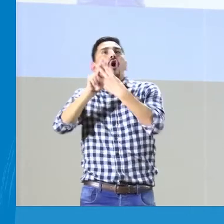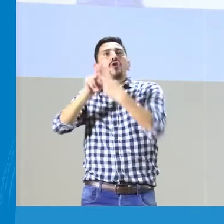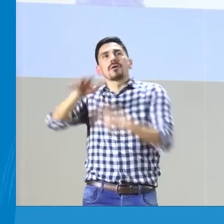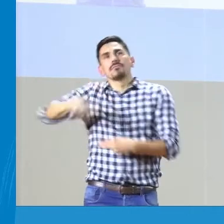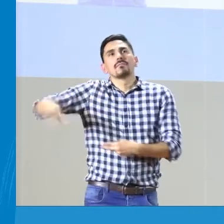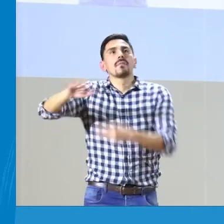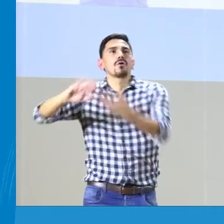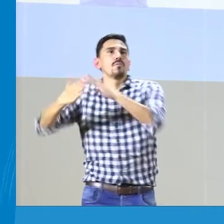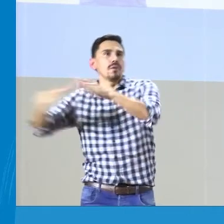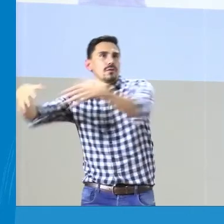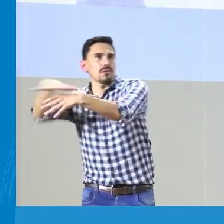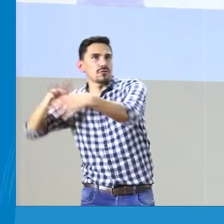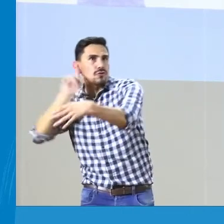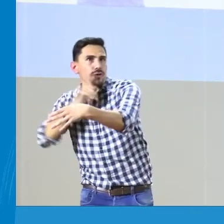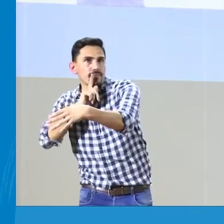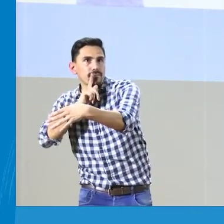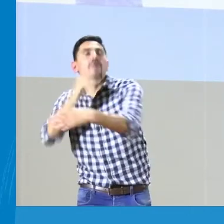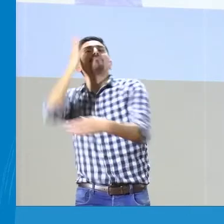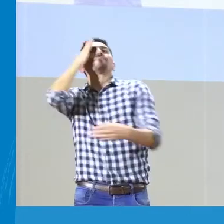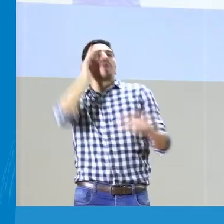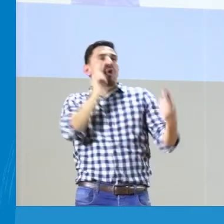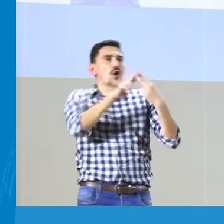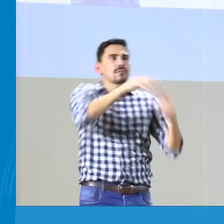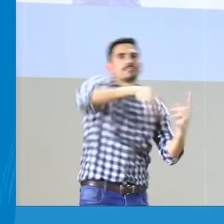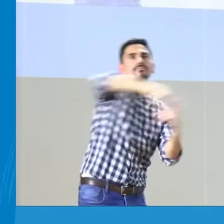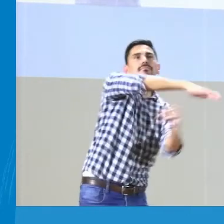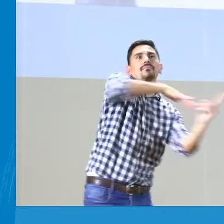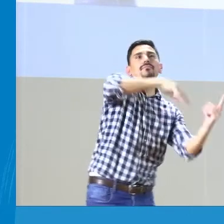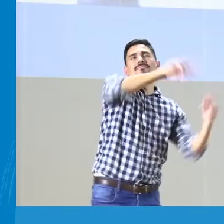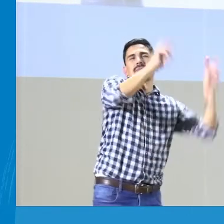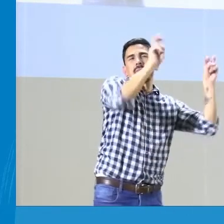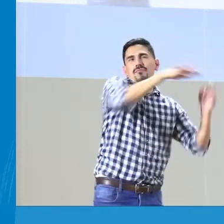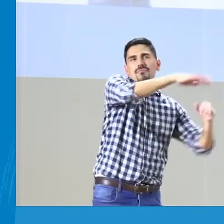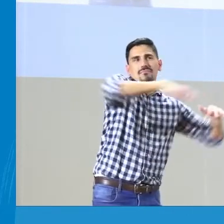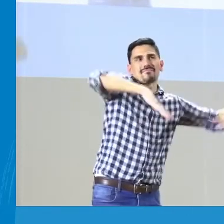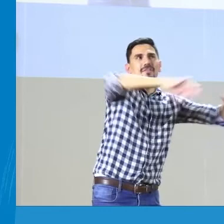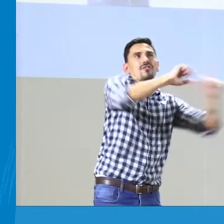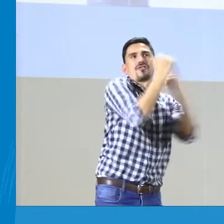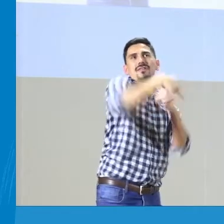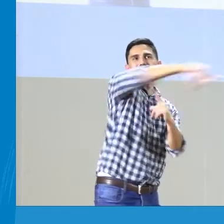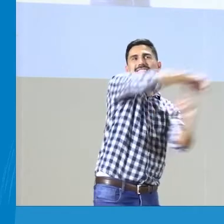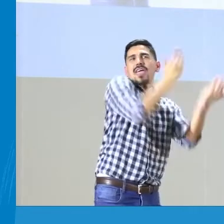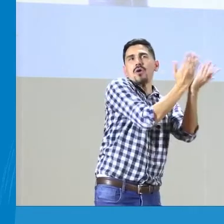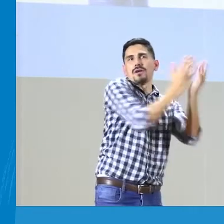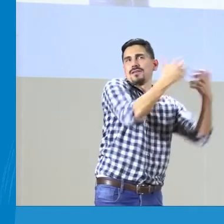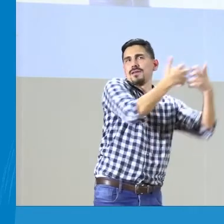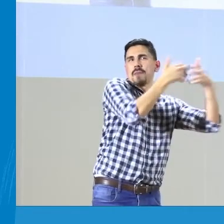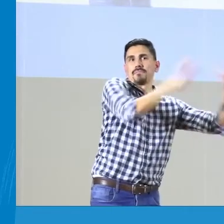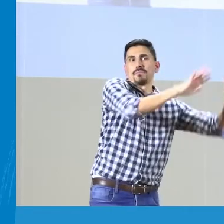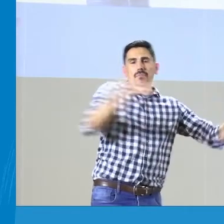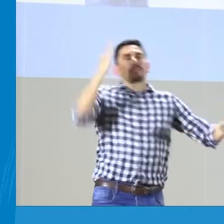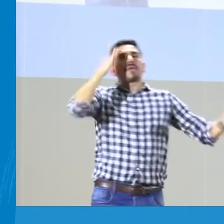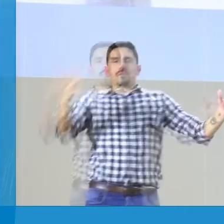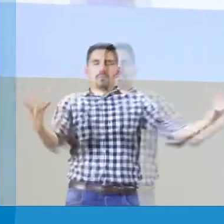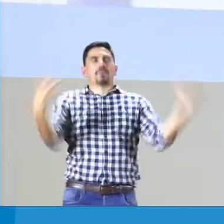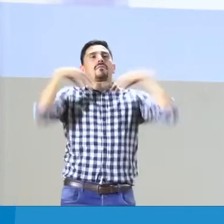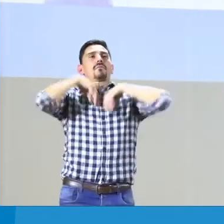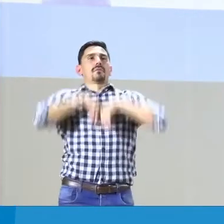Obviamente tiene que apropiar sobre la comunidad sorda, conocer toda esta información, el